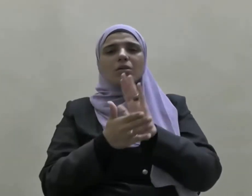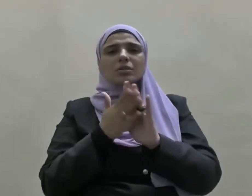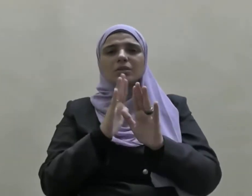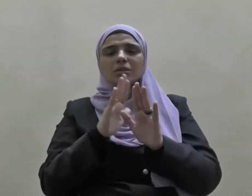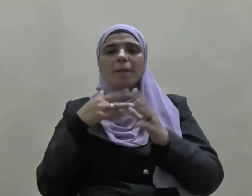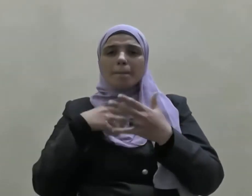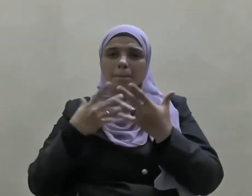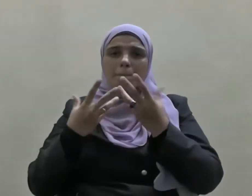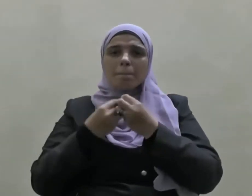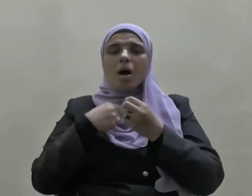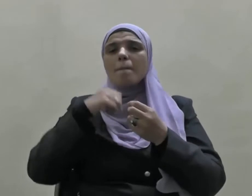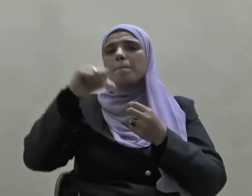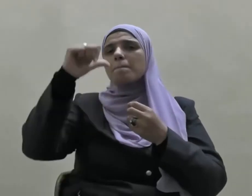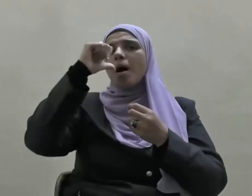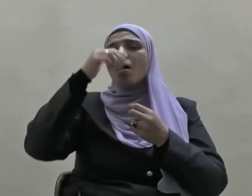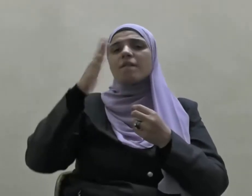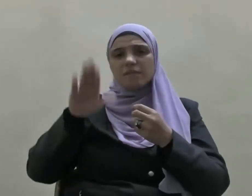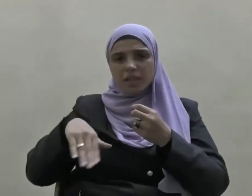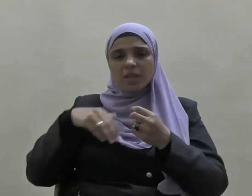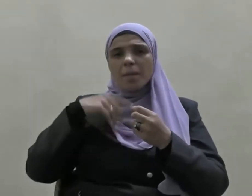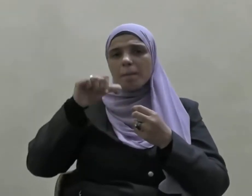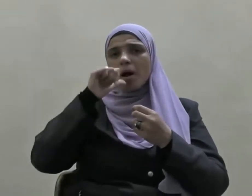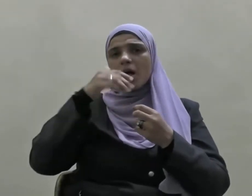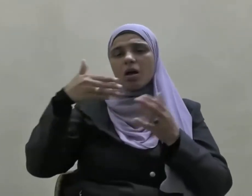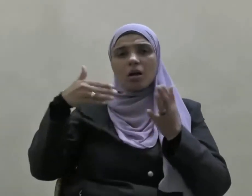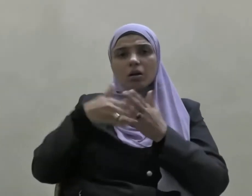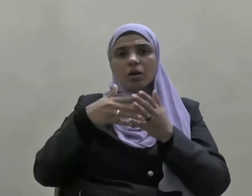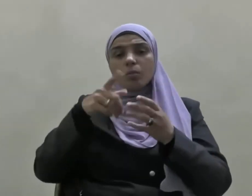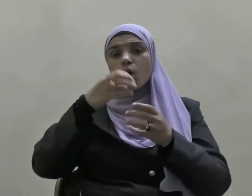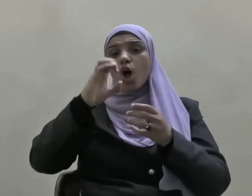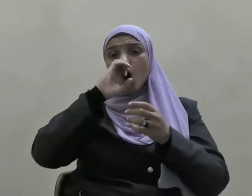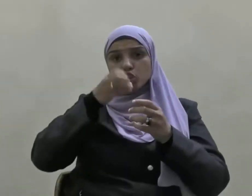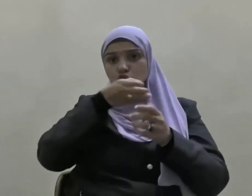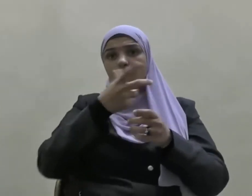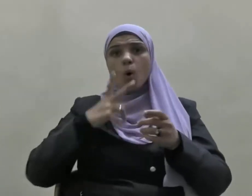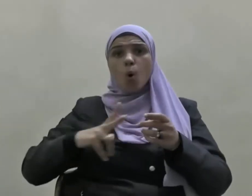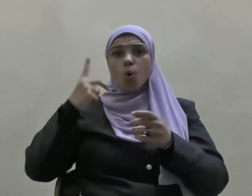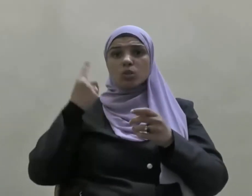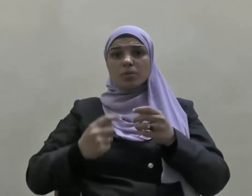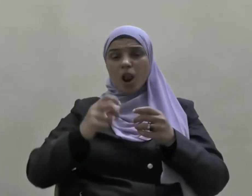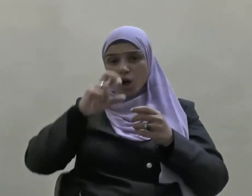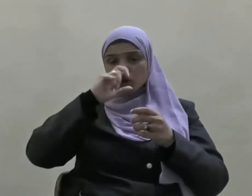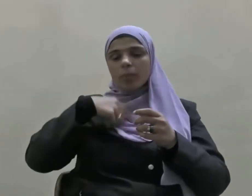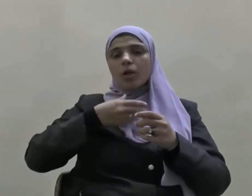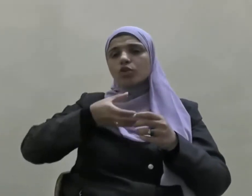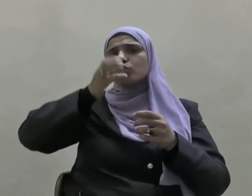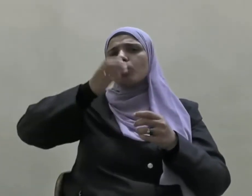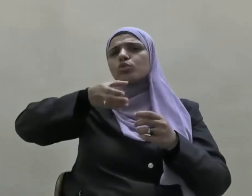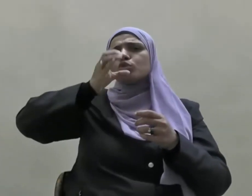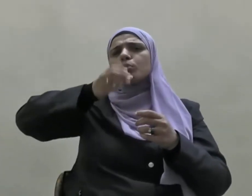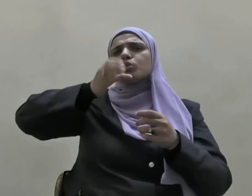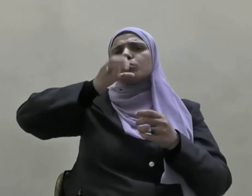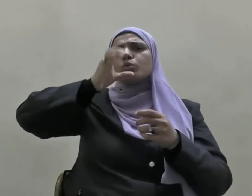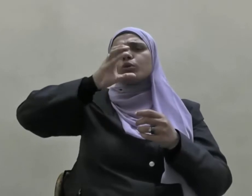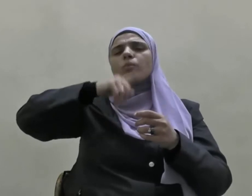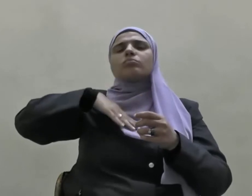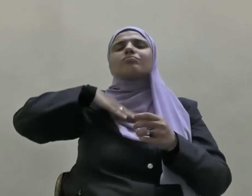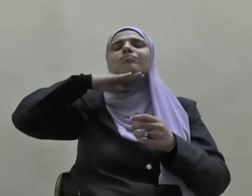ومعه ماء عذب فقال اشرب يا عثمان فشربت حتى